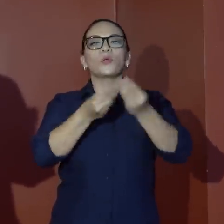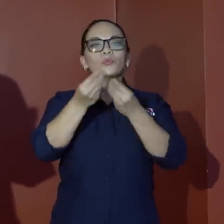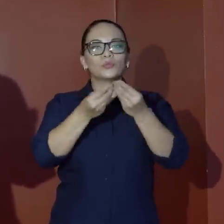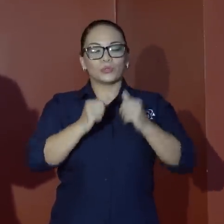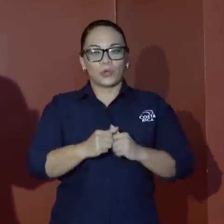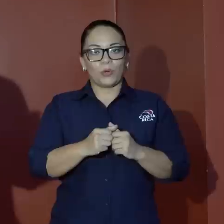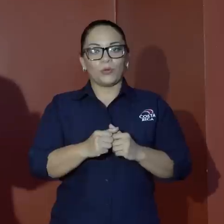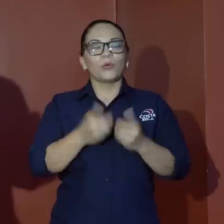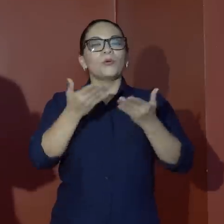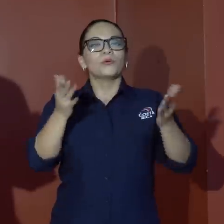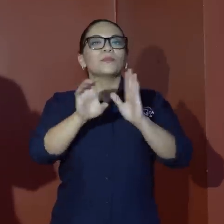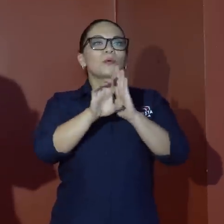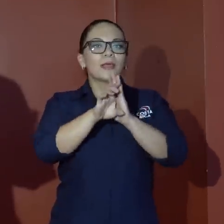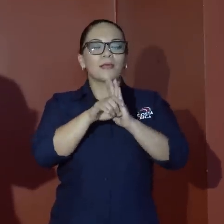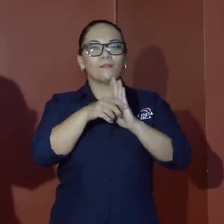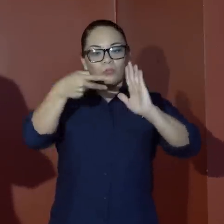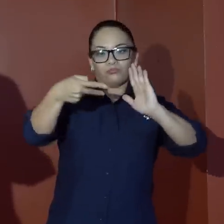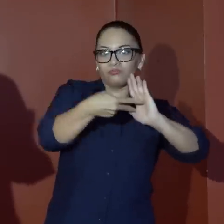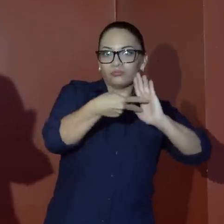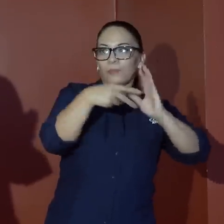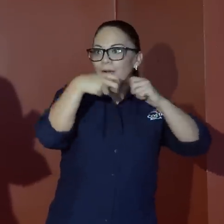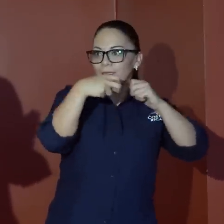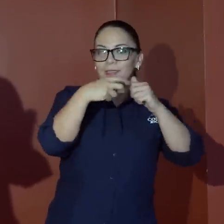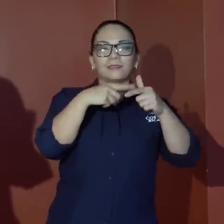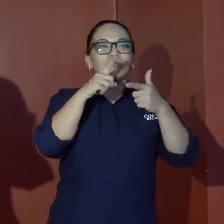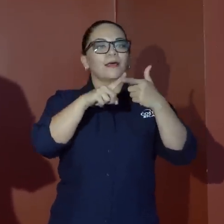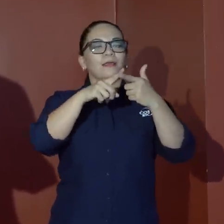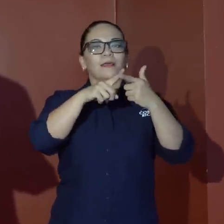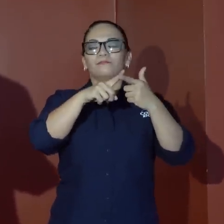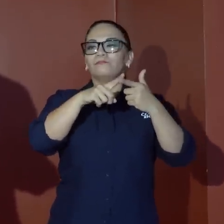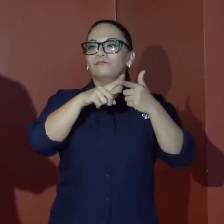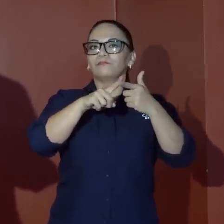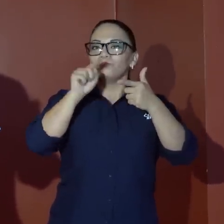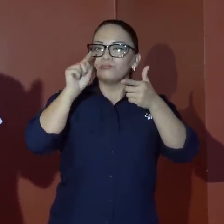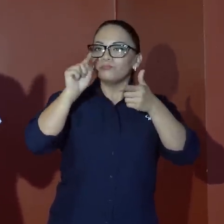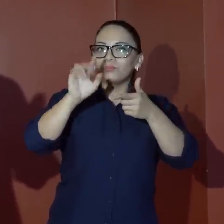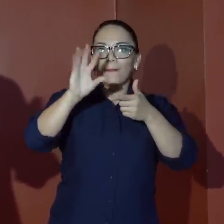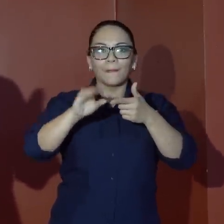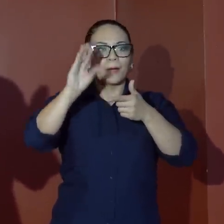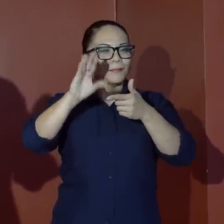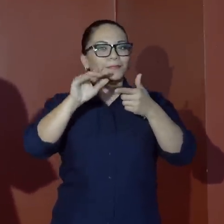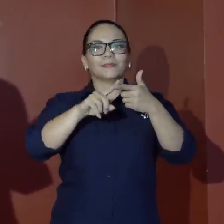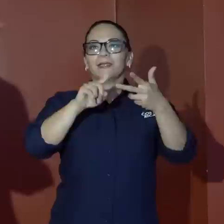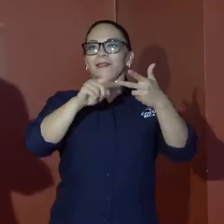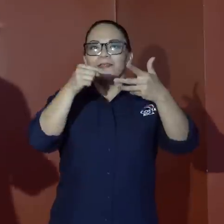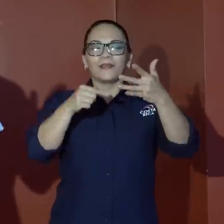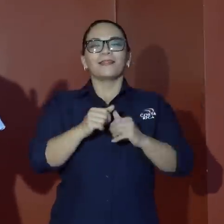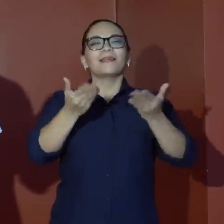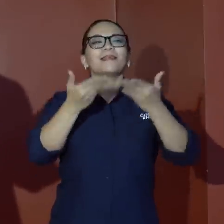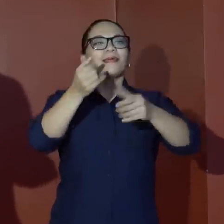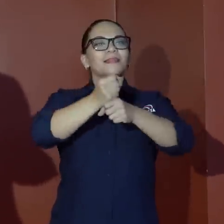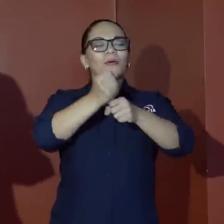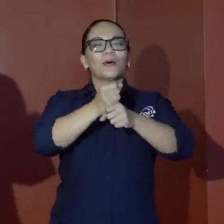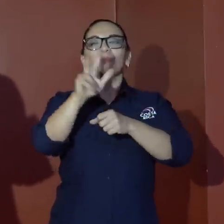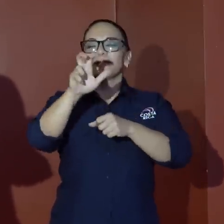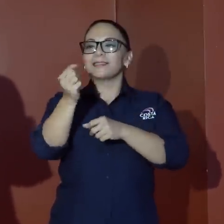de cosas como prendedores de luz, enchufes, tomacorrientes, etc., que le da empleo a